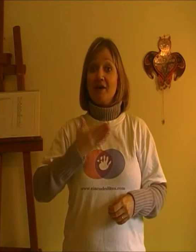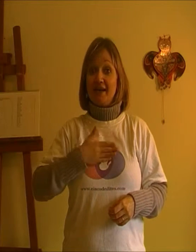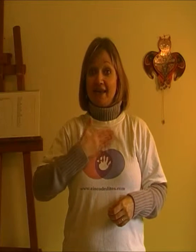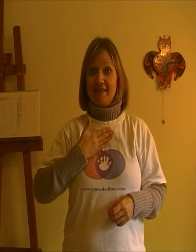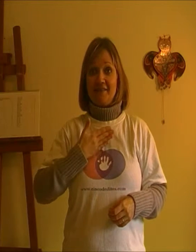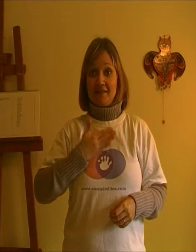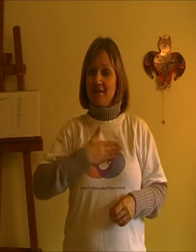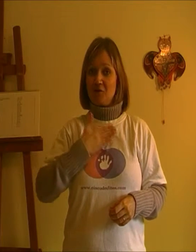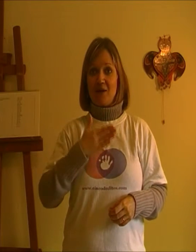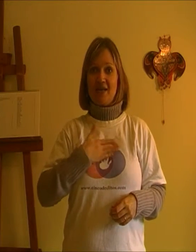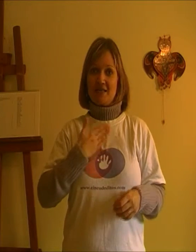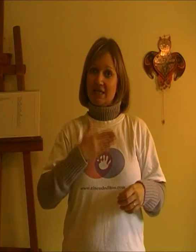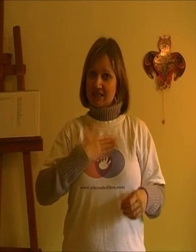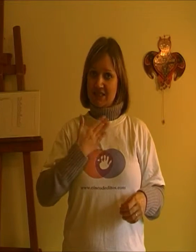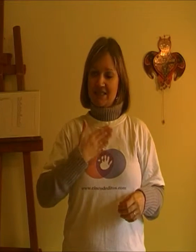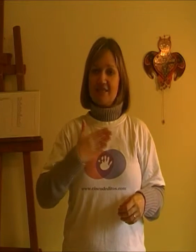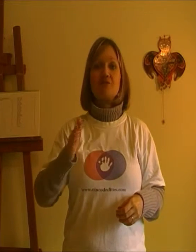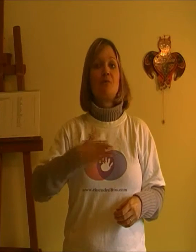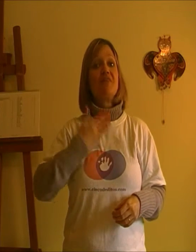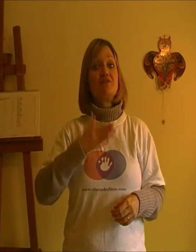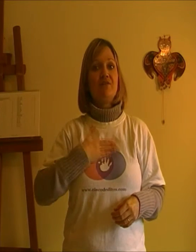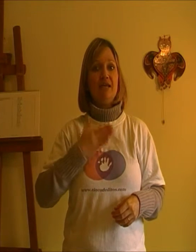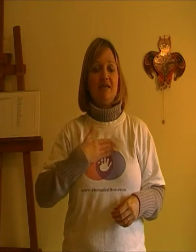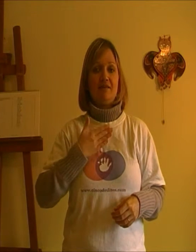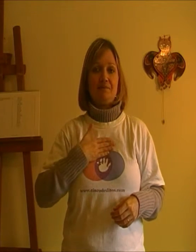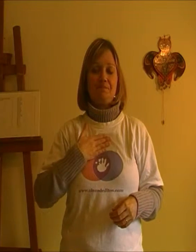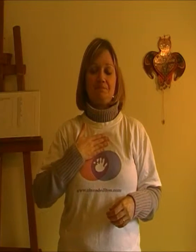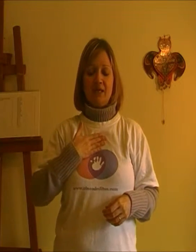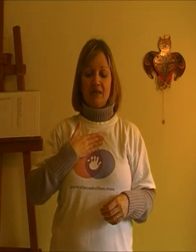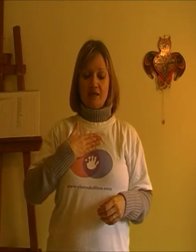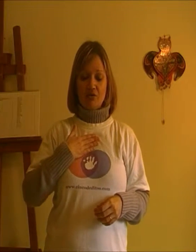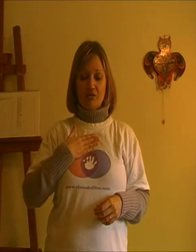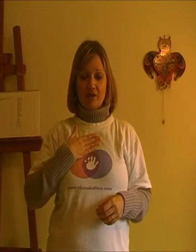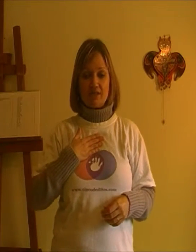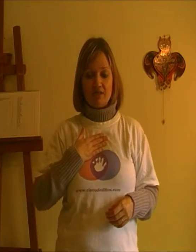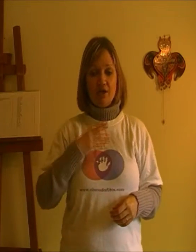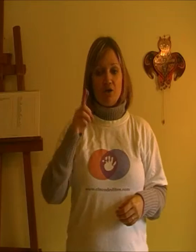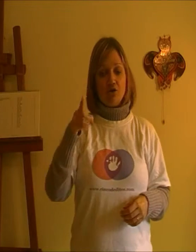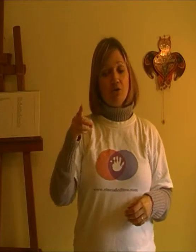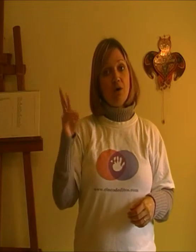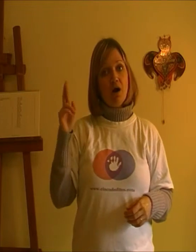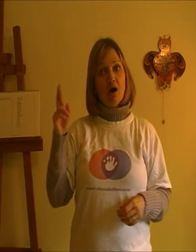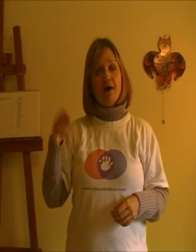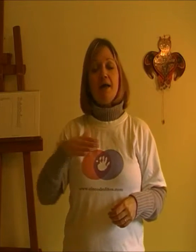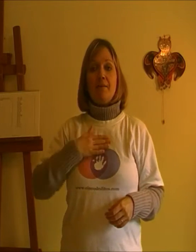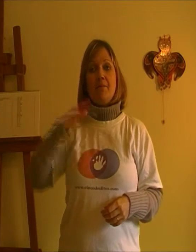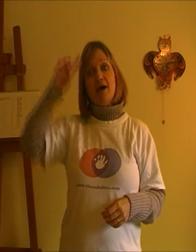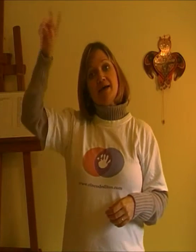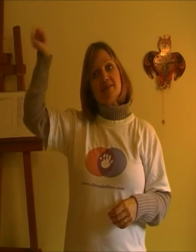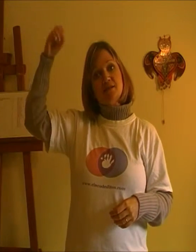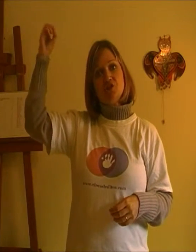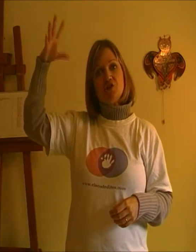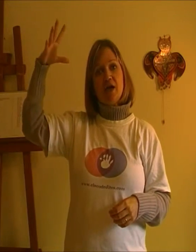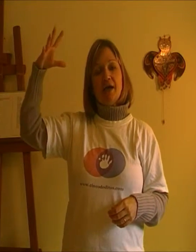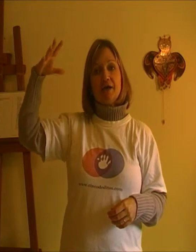sonriente, ¿eh? No vale estar tristes, tú me haces feliz. Entonces, you are my sunshine,